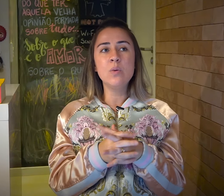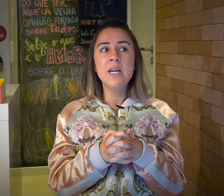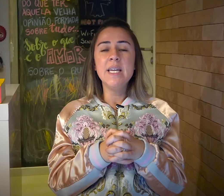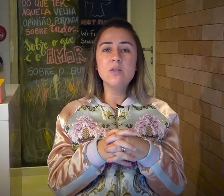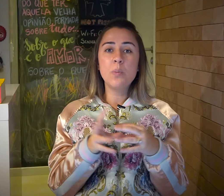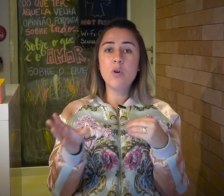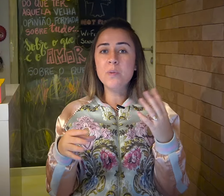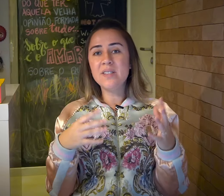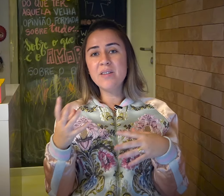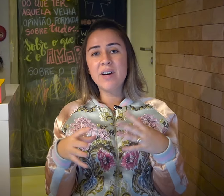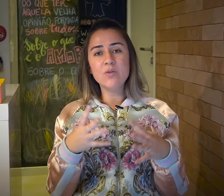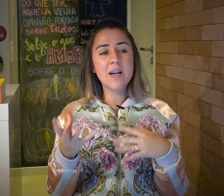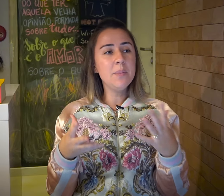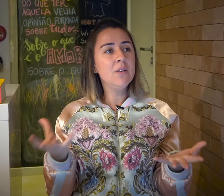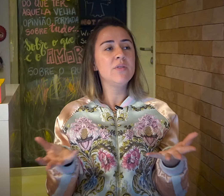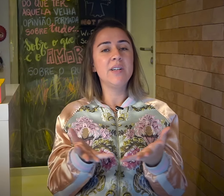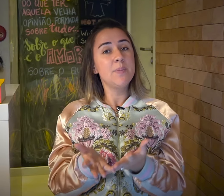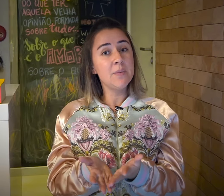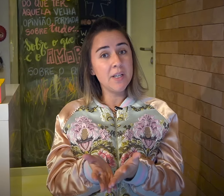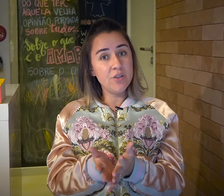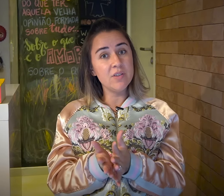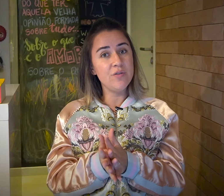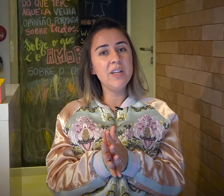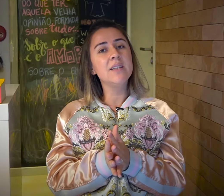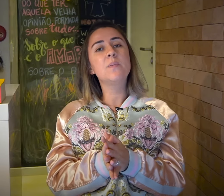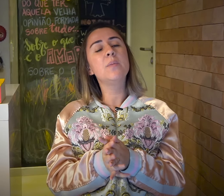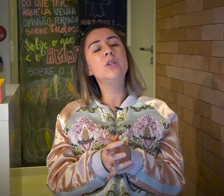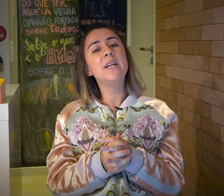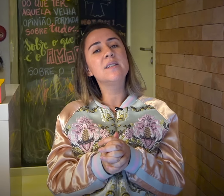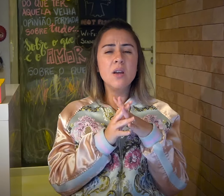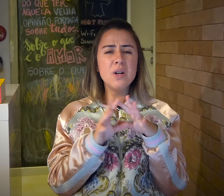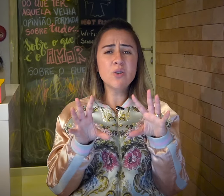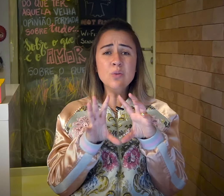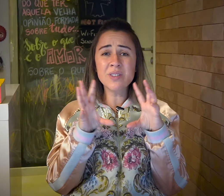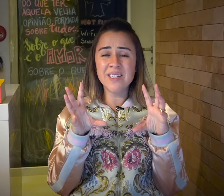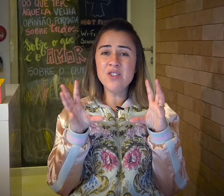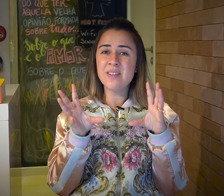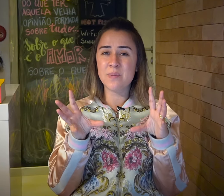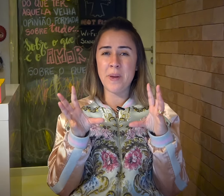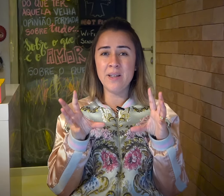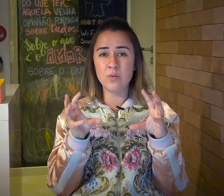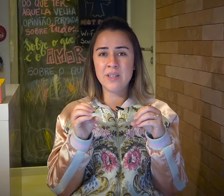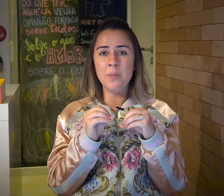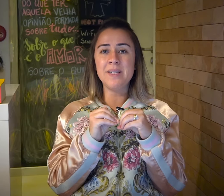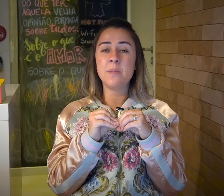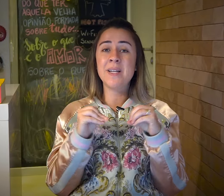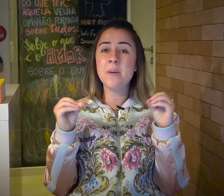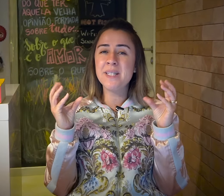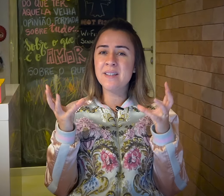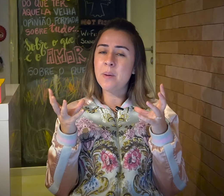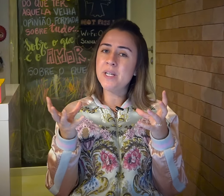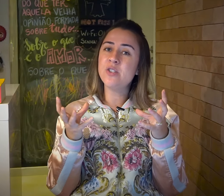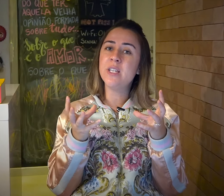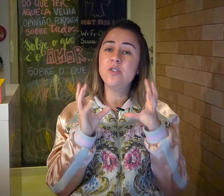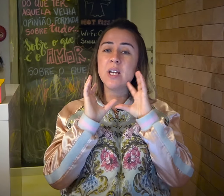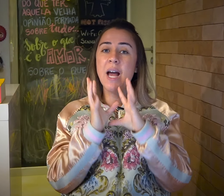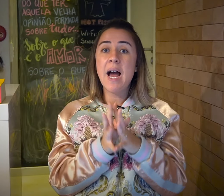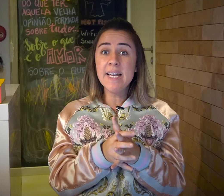e sobre como existem vários caminhos e várias perspectivas diferentes pra abordar essa situação. Eu acho que um dos grandes aspectos aqui principais é apresentar pra gente a